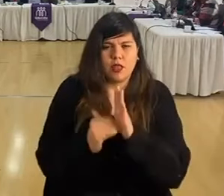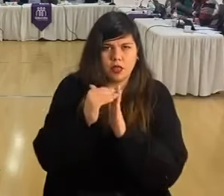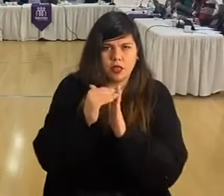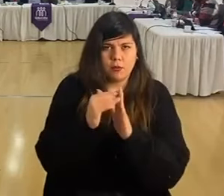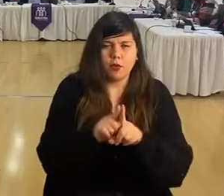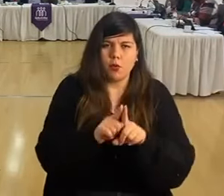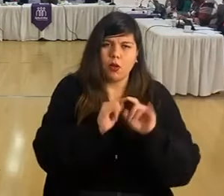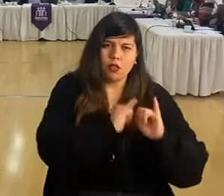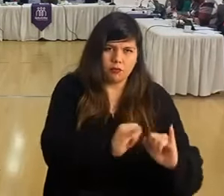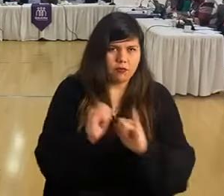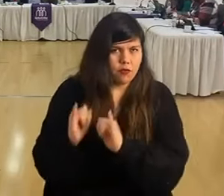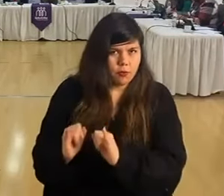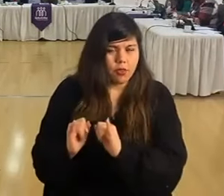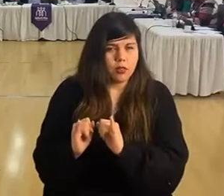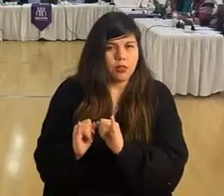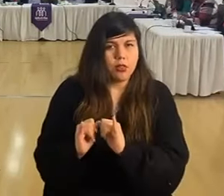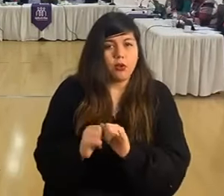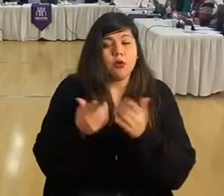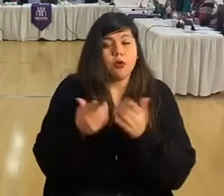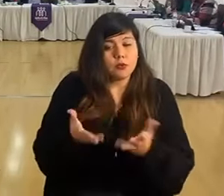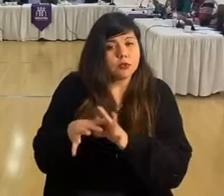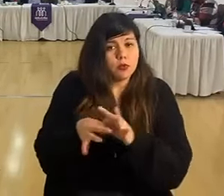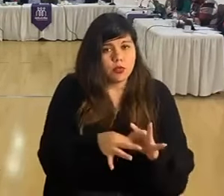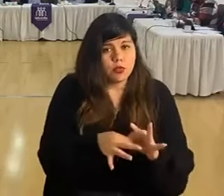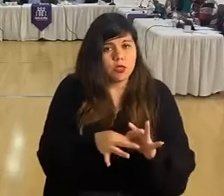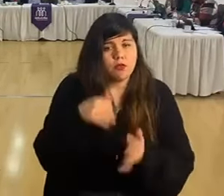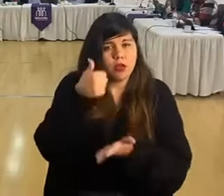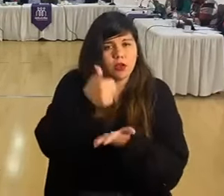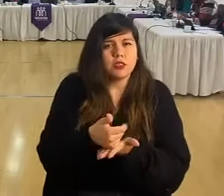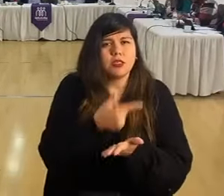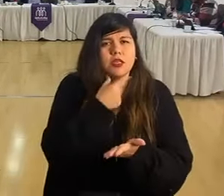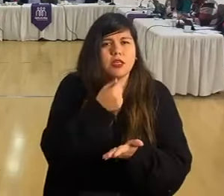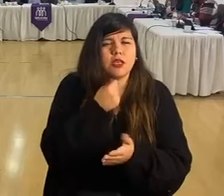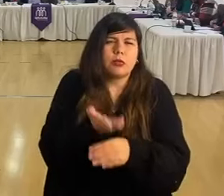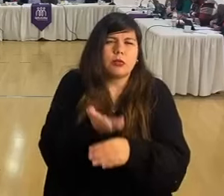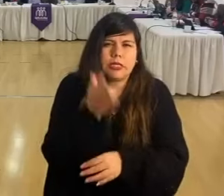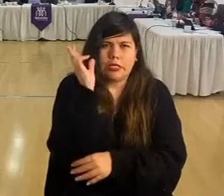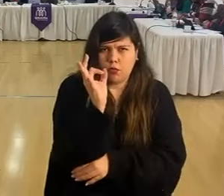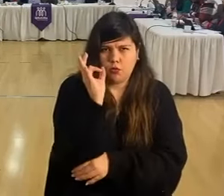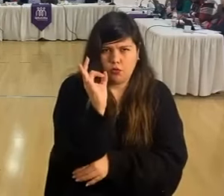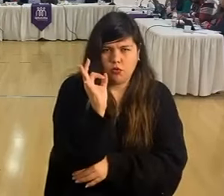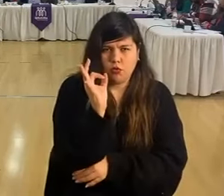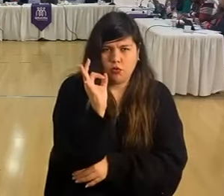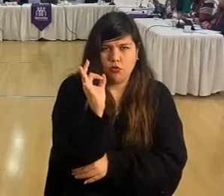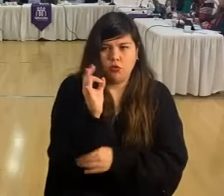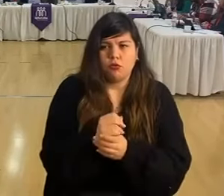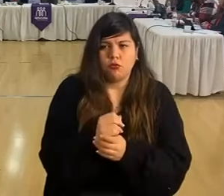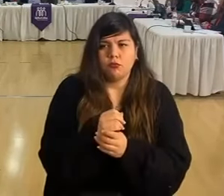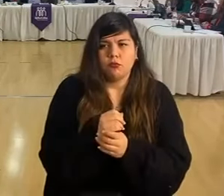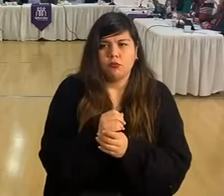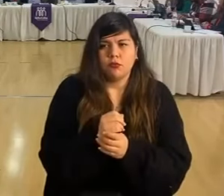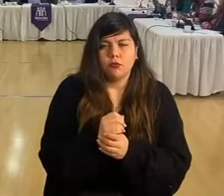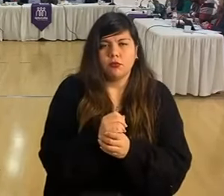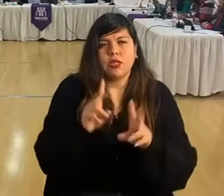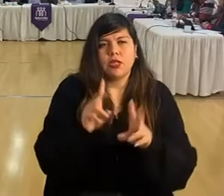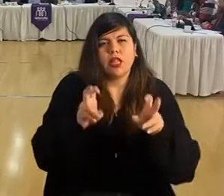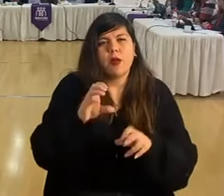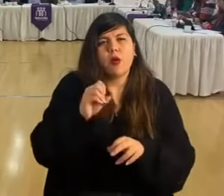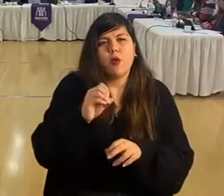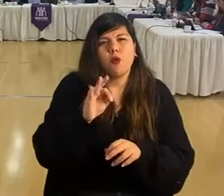así que vamos a ir informando, y por ello, alcaldesa, también quiero solicitar una comisión, que va a haberse dado por oficio